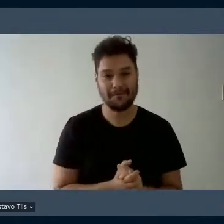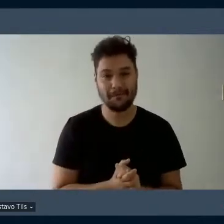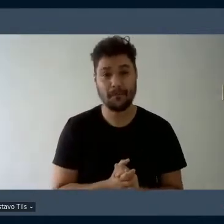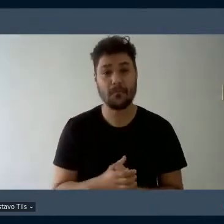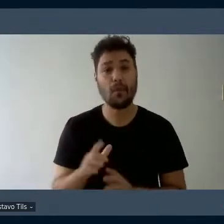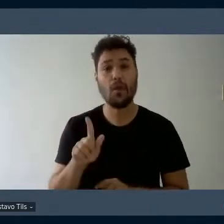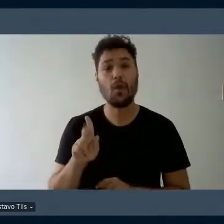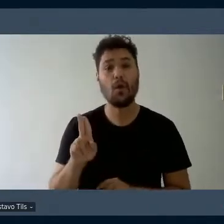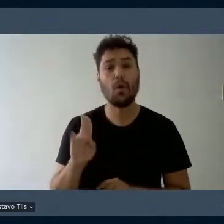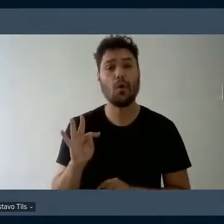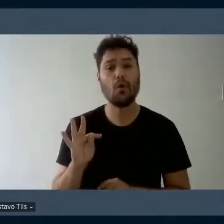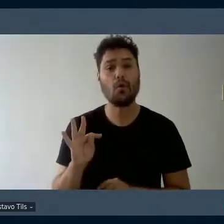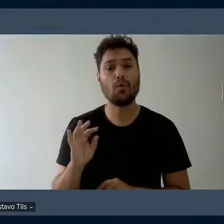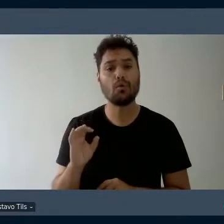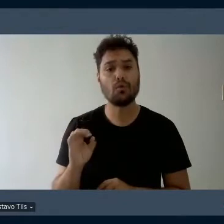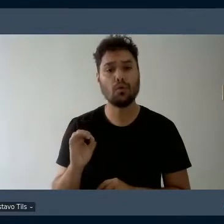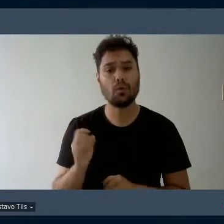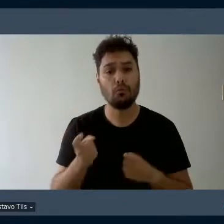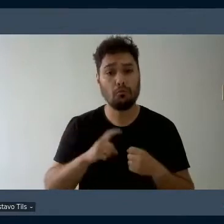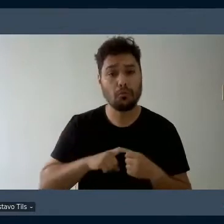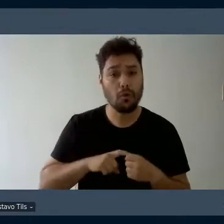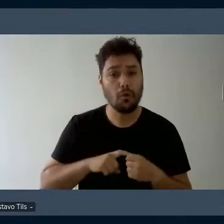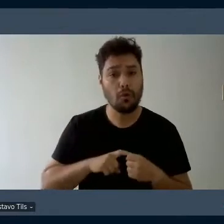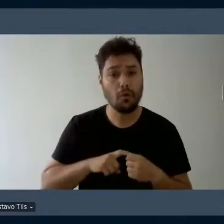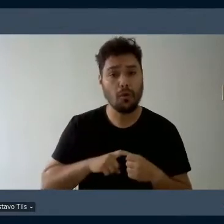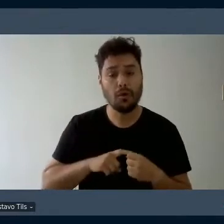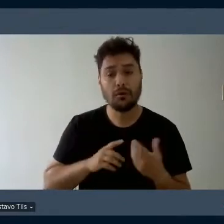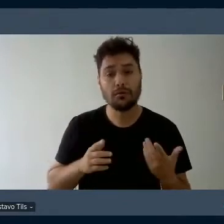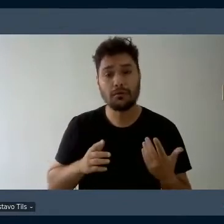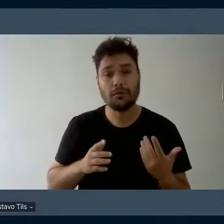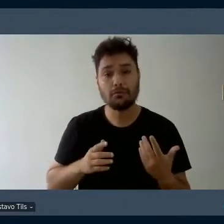já está de volta, Augusto Charan já está por aí.